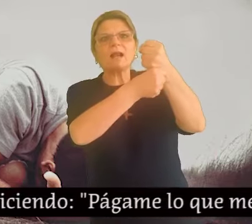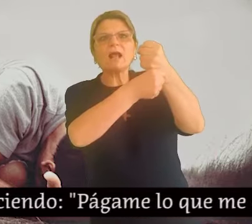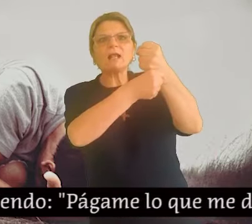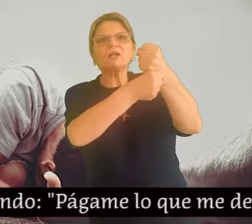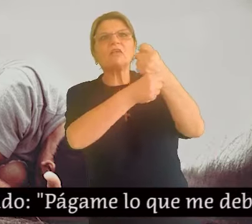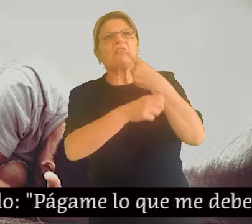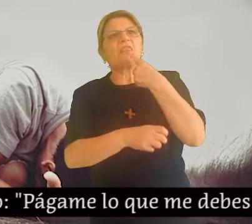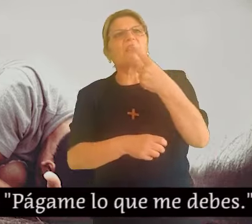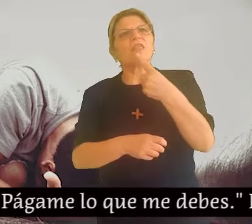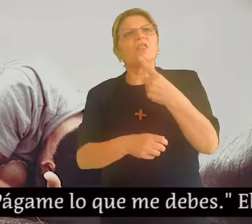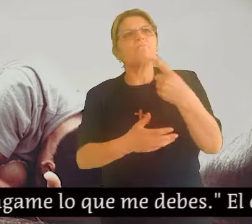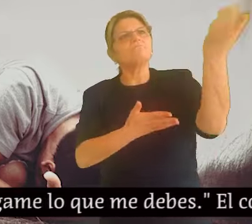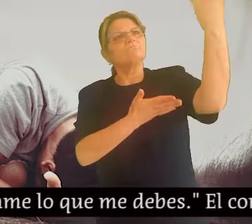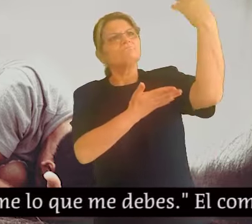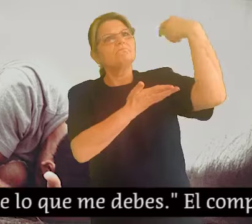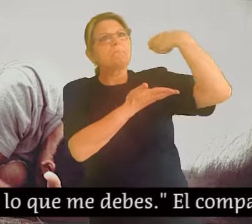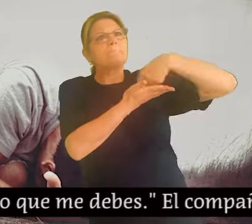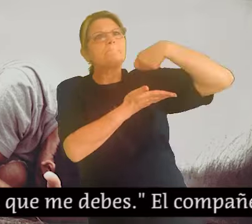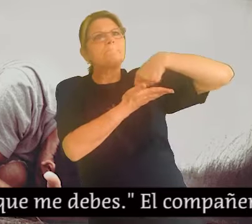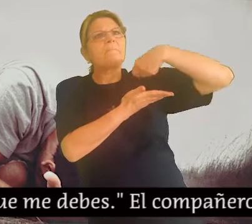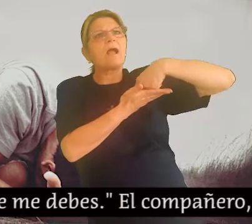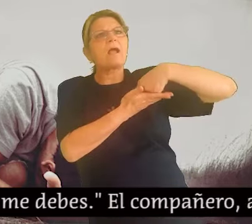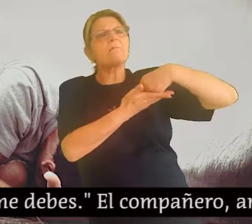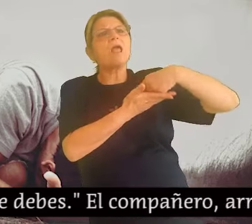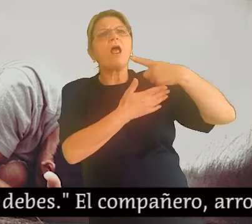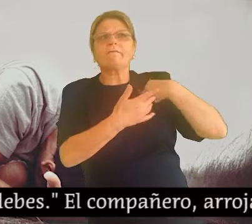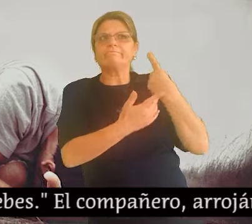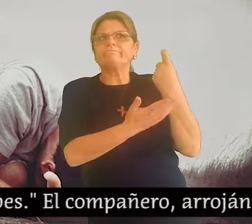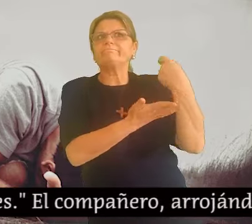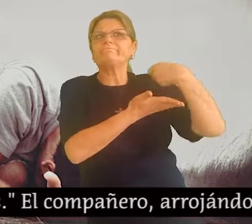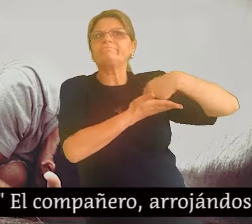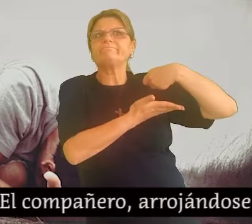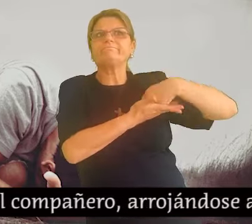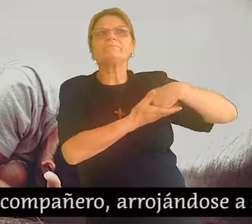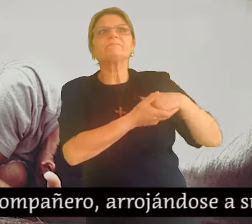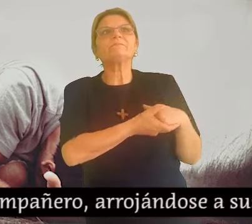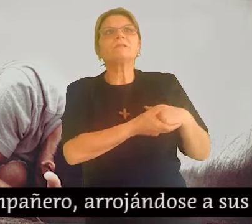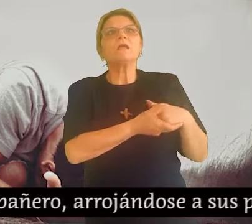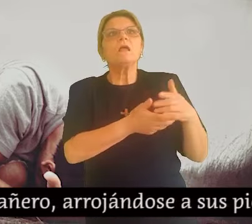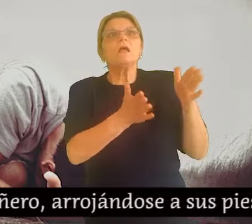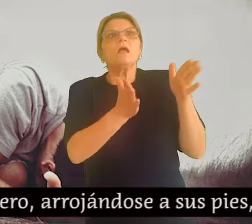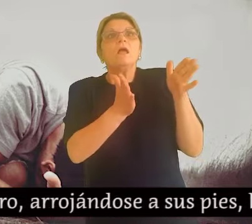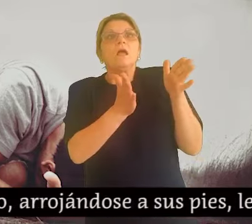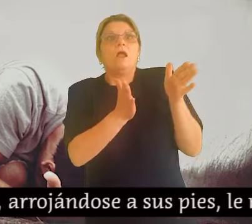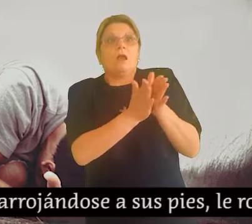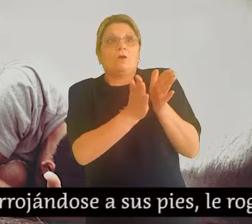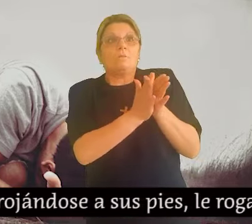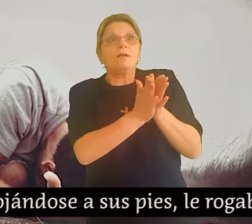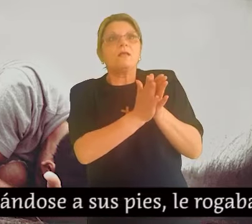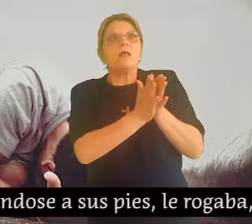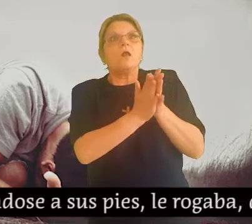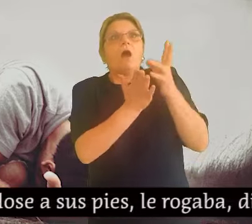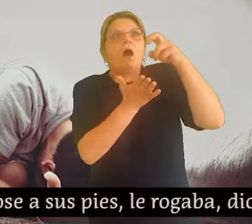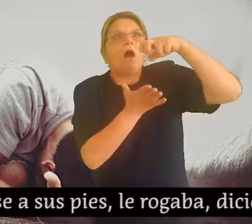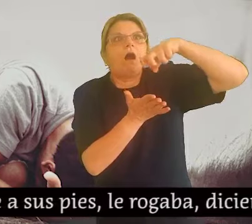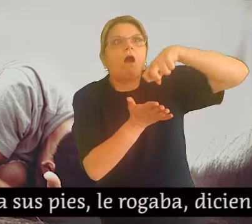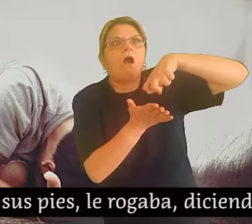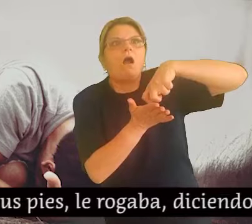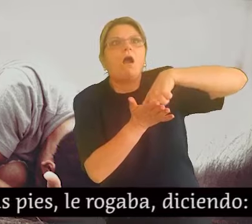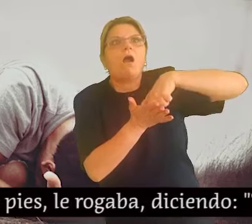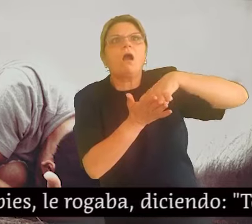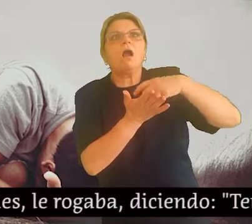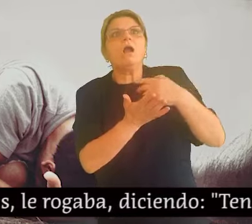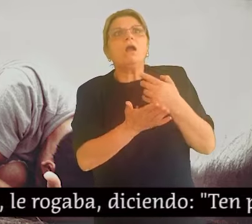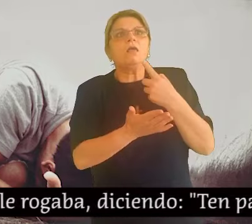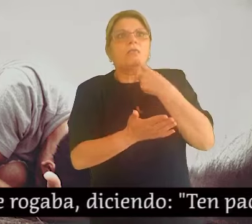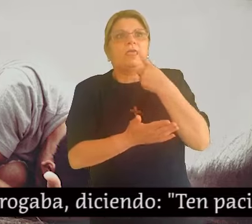estrangulaba diciendo Págame lo que me debes. El compañero, arrojándose a sus pies, le rogaba